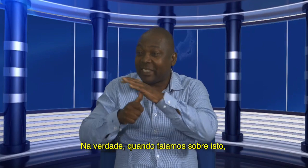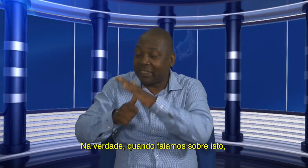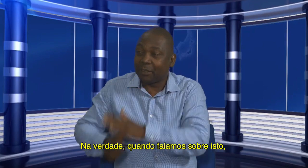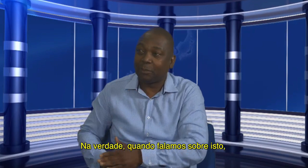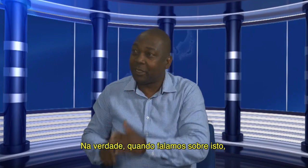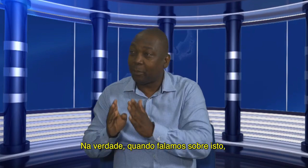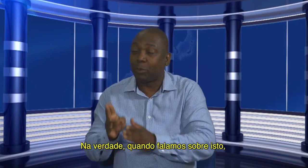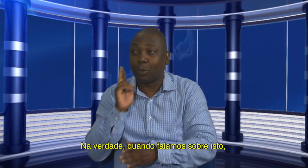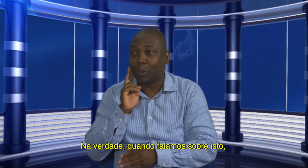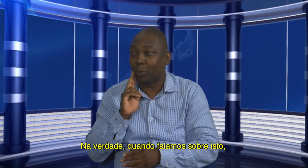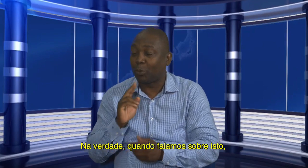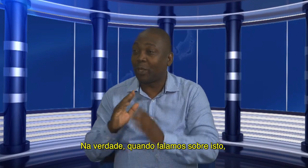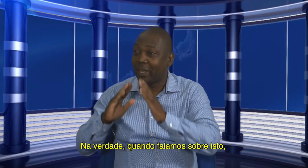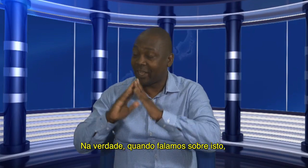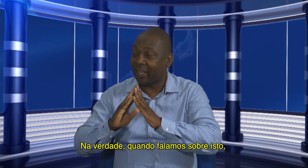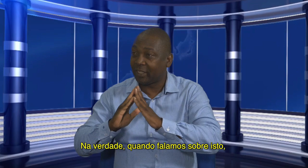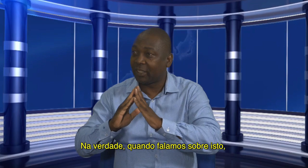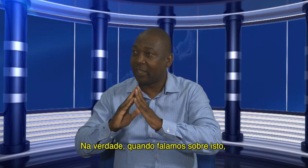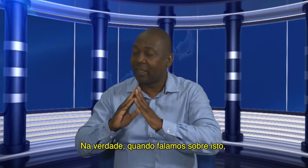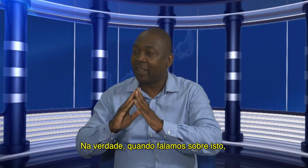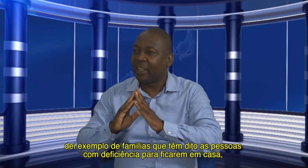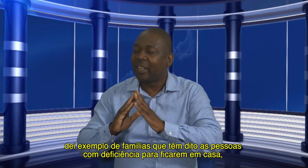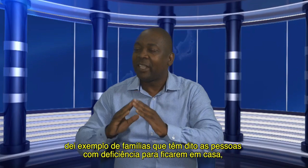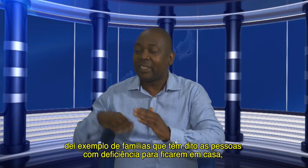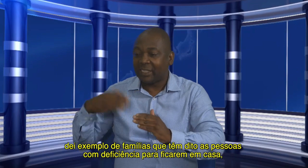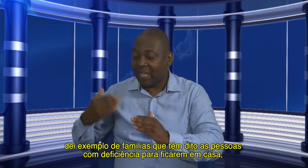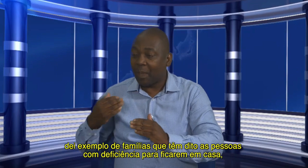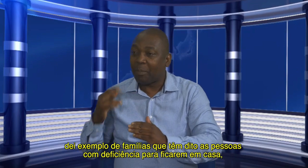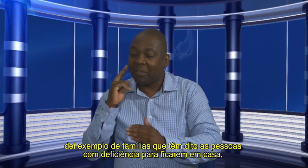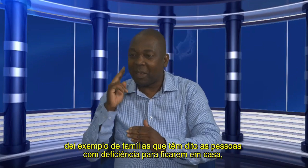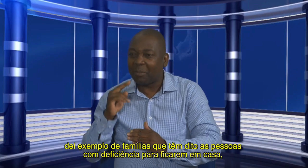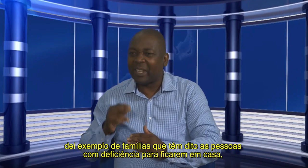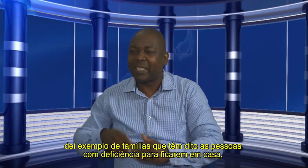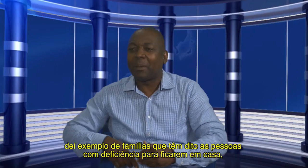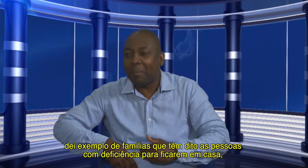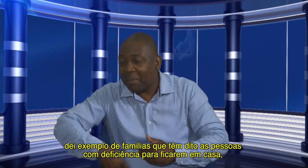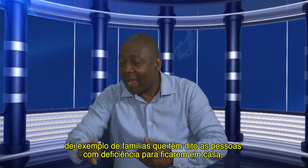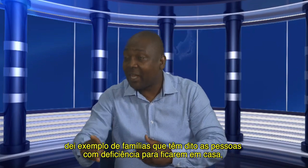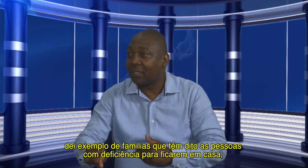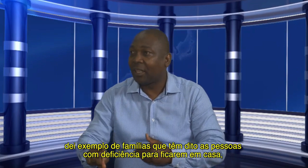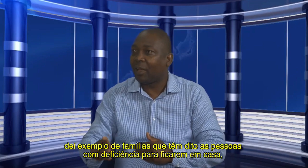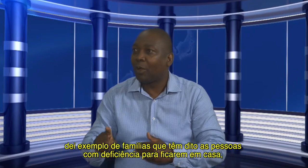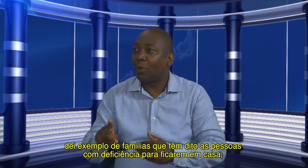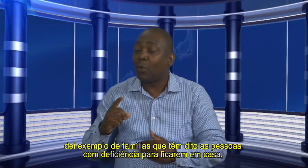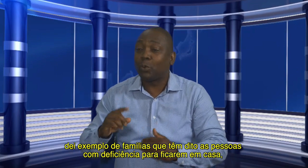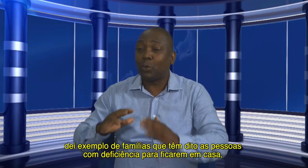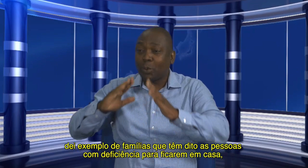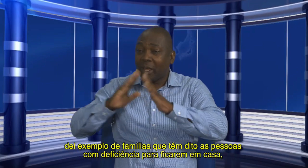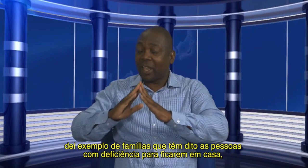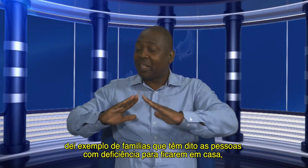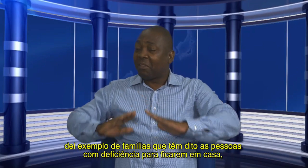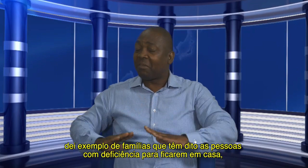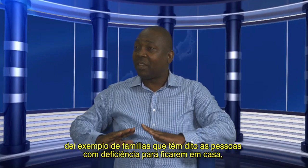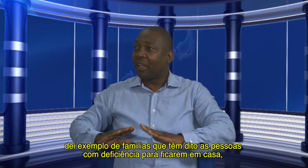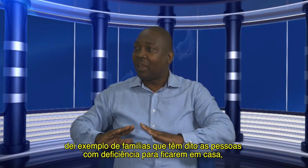falar sobre isto, eu dei aqui o exemplo de algumas famílias que têm dito as suas condições auditivas para ficarem em casa.